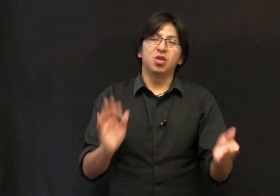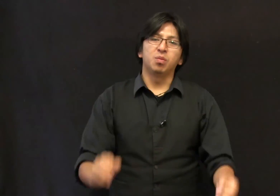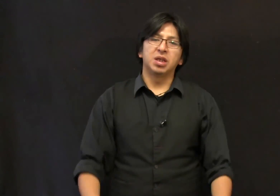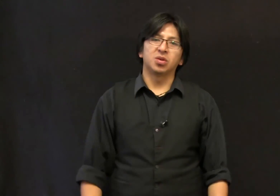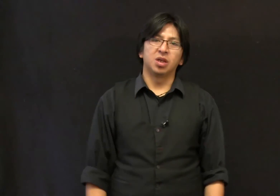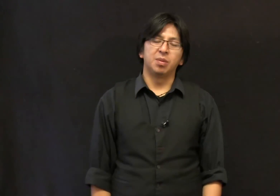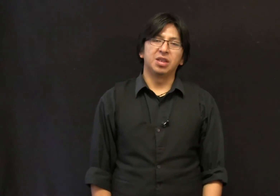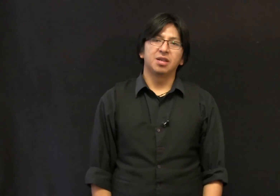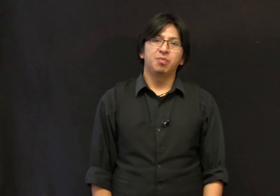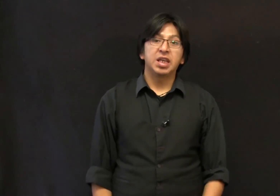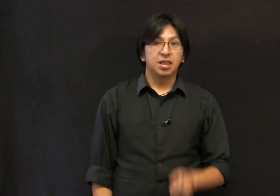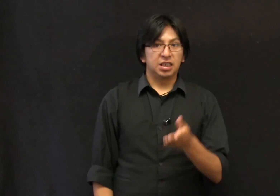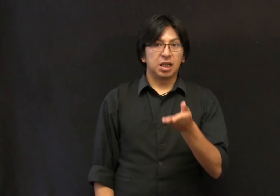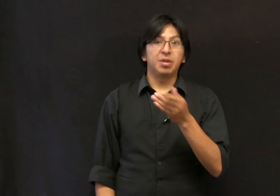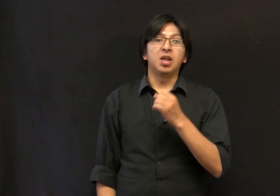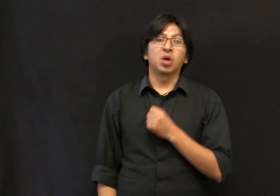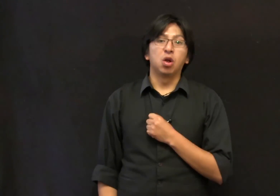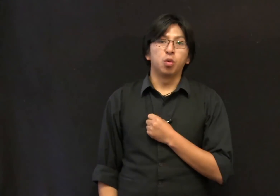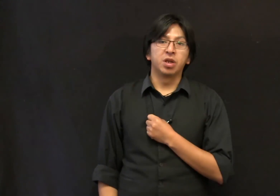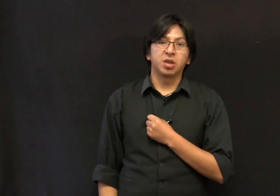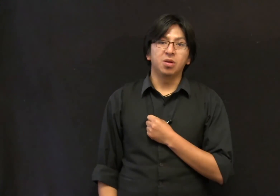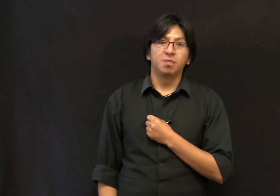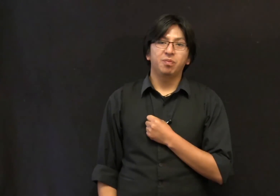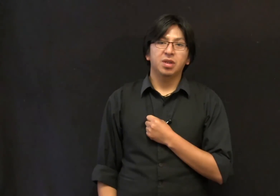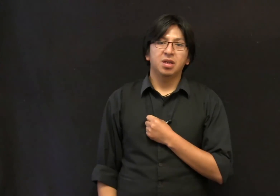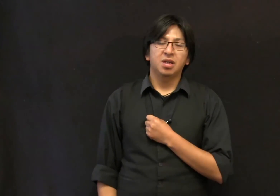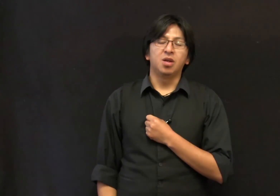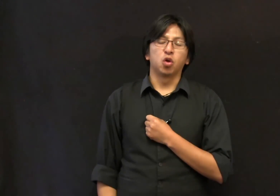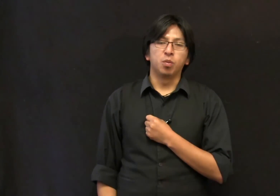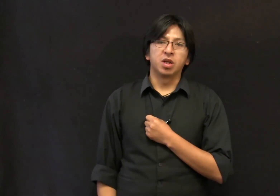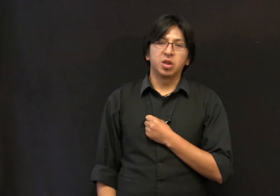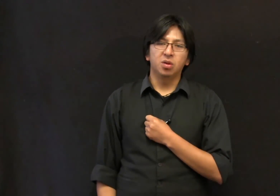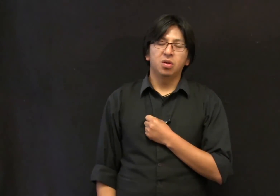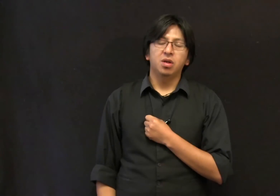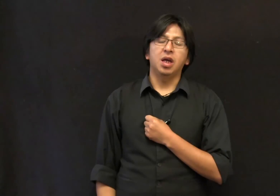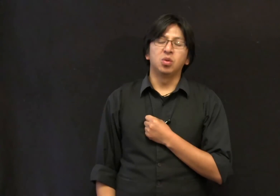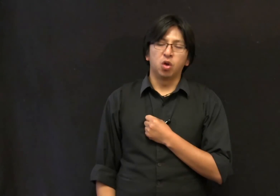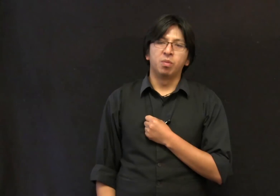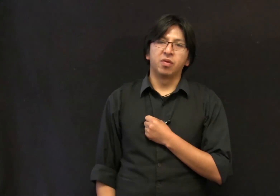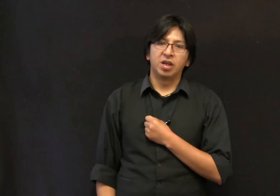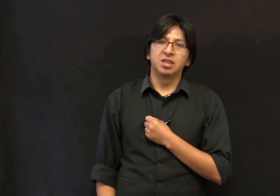dio un beso a David. Y sabe de lo que lo convirtió, lo convirtió en un hombre feliz.